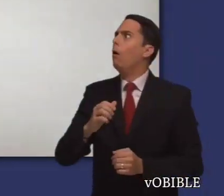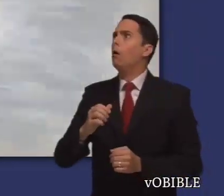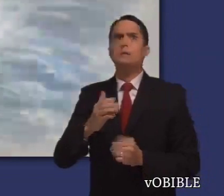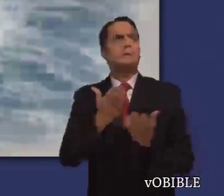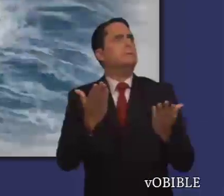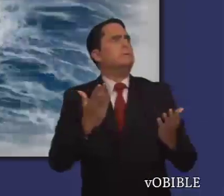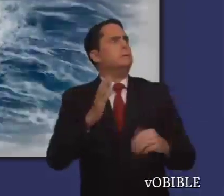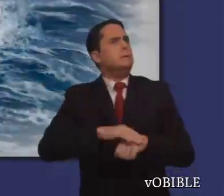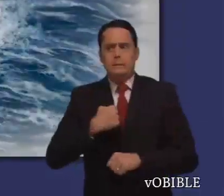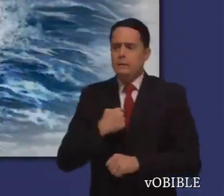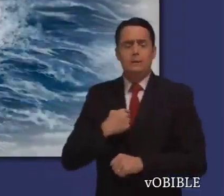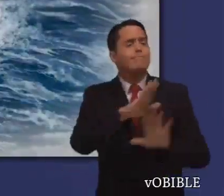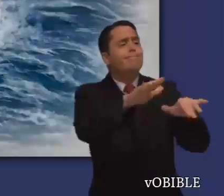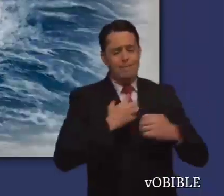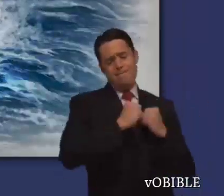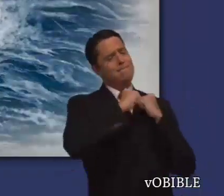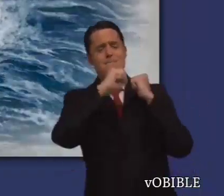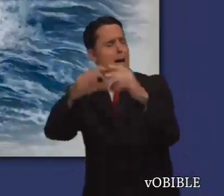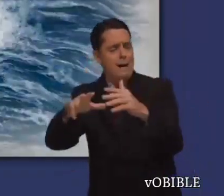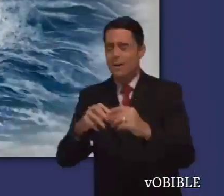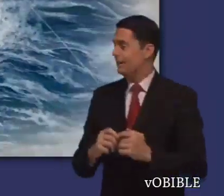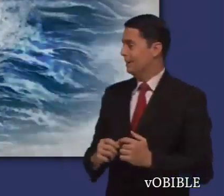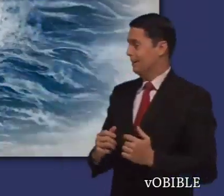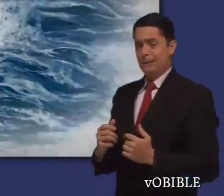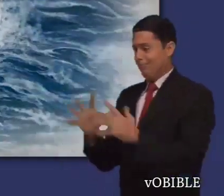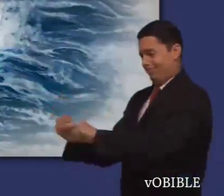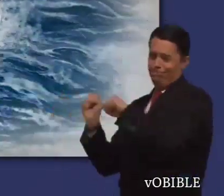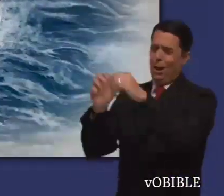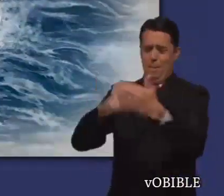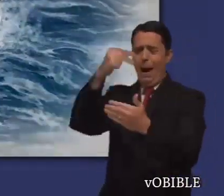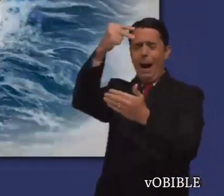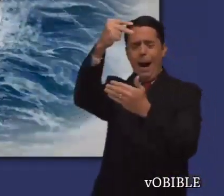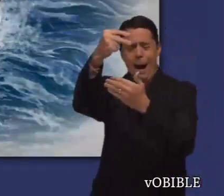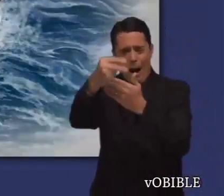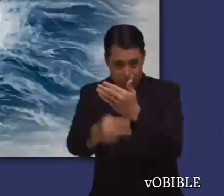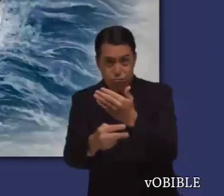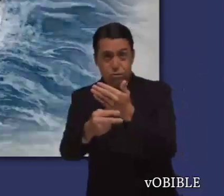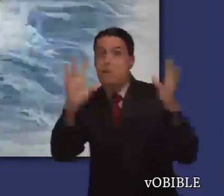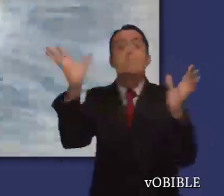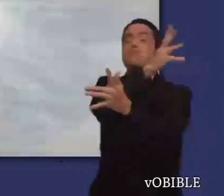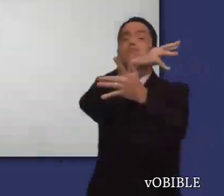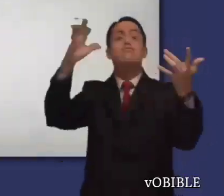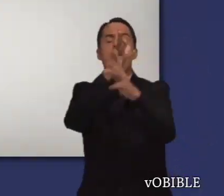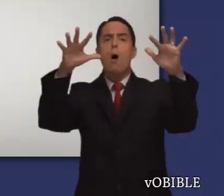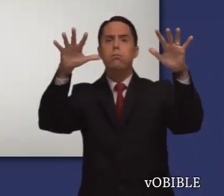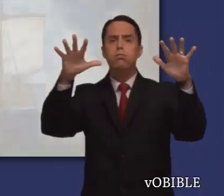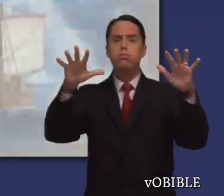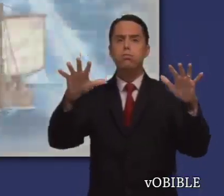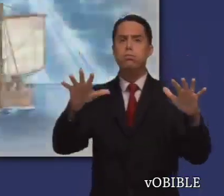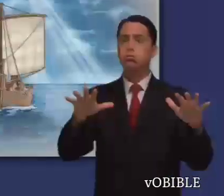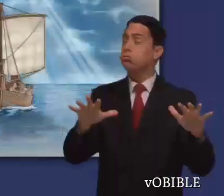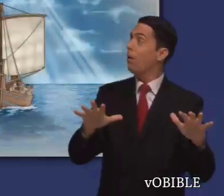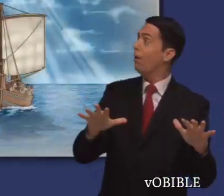Jonás sabe que la tempestad es por su culpa, así que les pide a los marineros que lo arrojen al mar. Y cuando lo